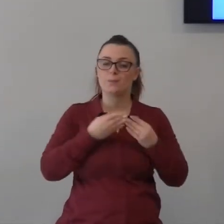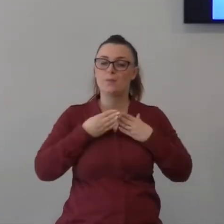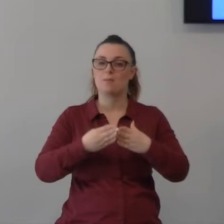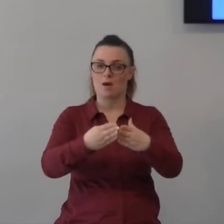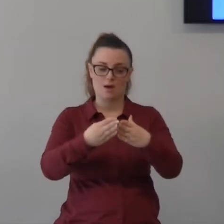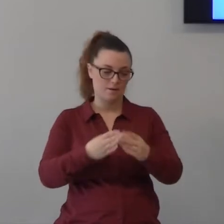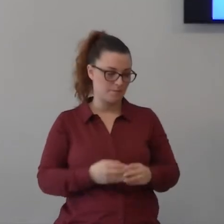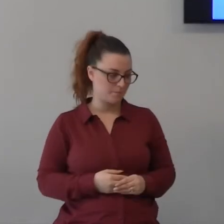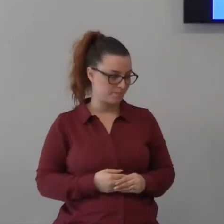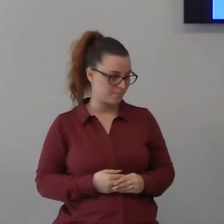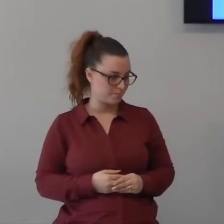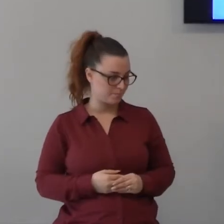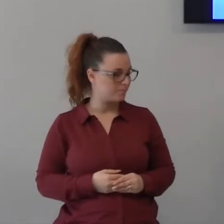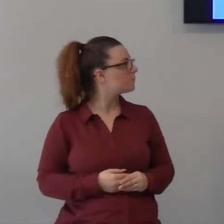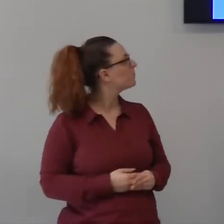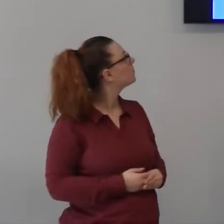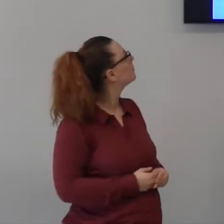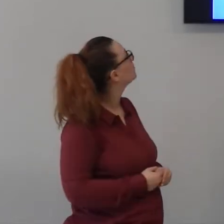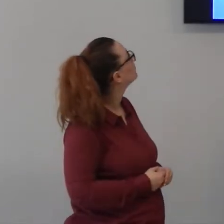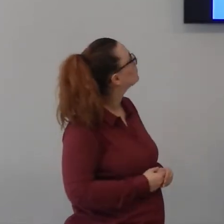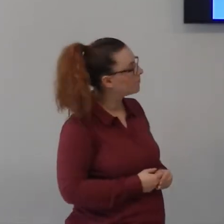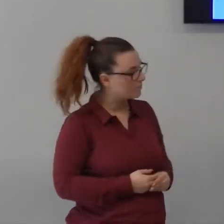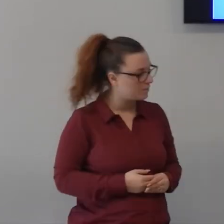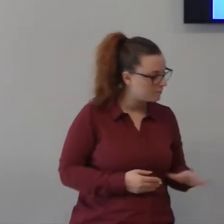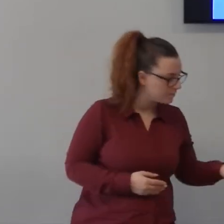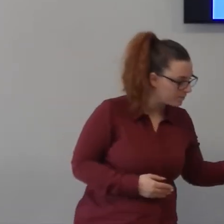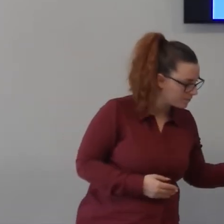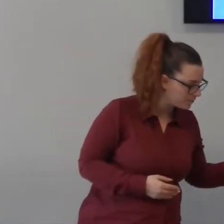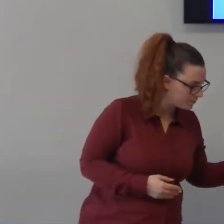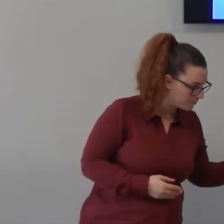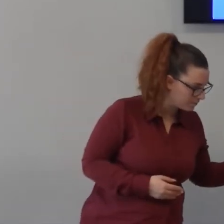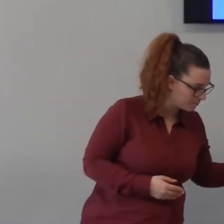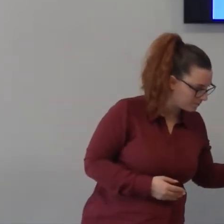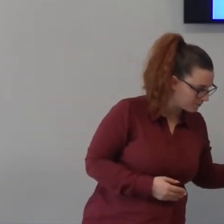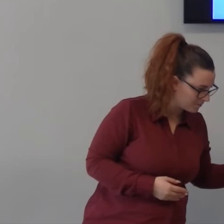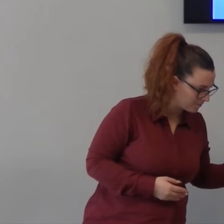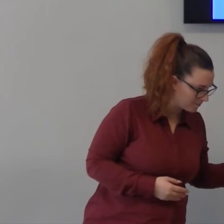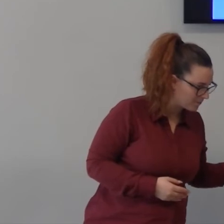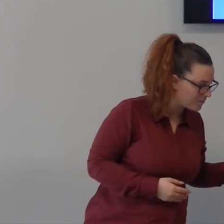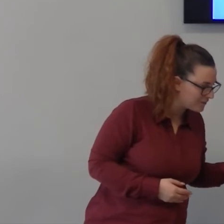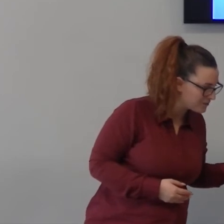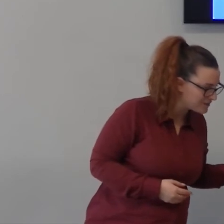C.S. Lewis che è uno scrittore famoso quello dell'economia di Narnia ha detto così C.S.